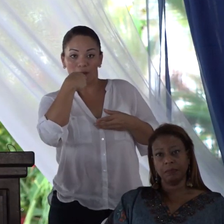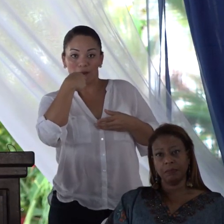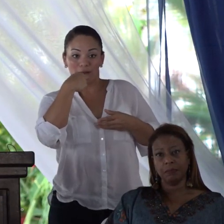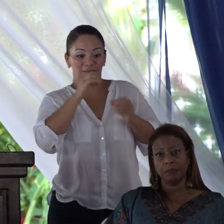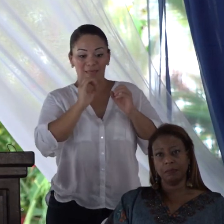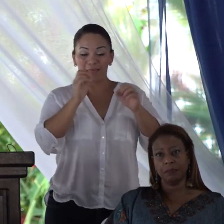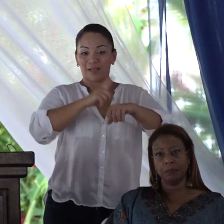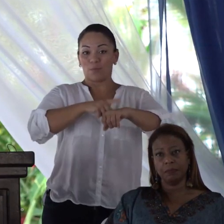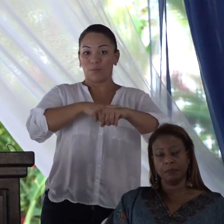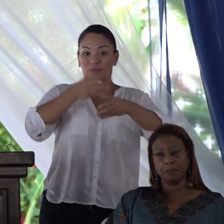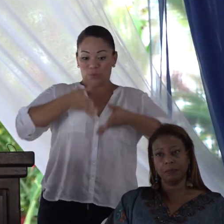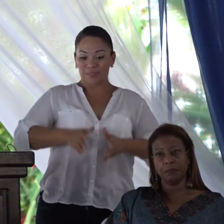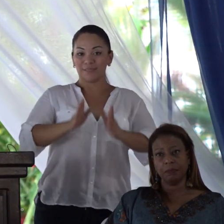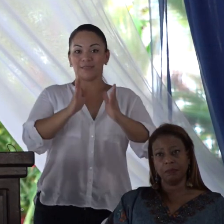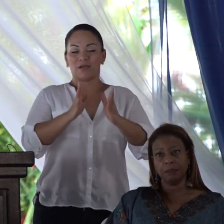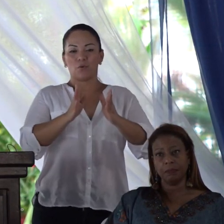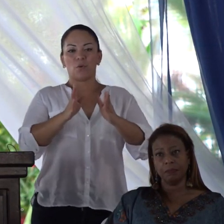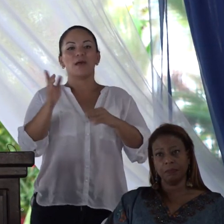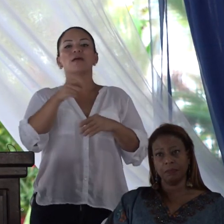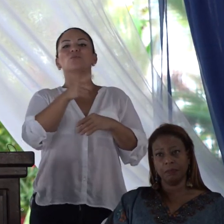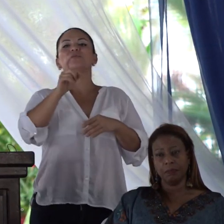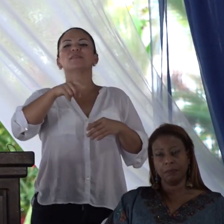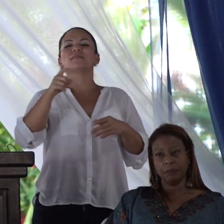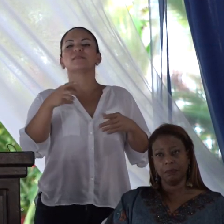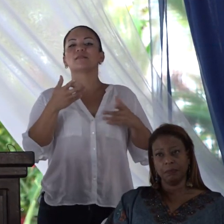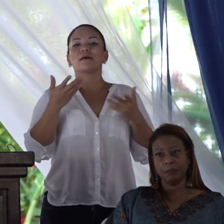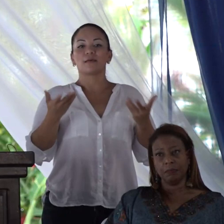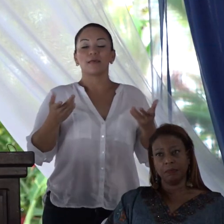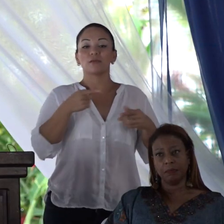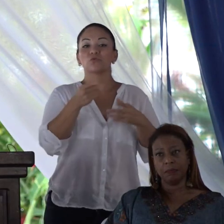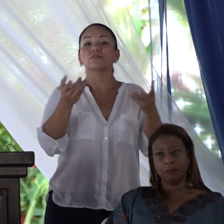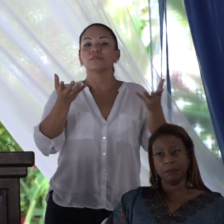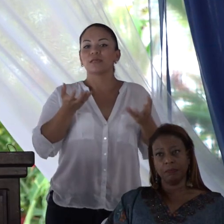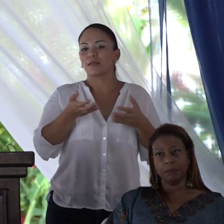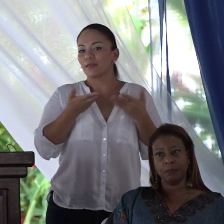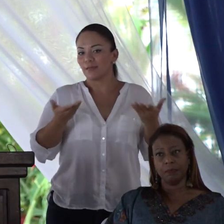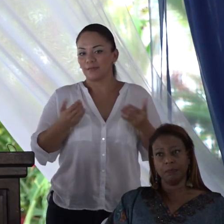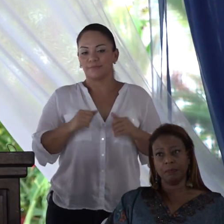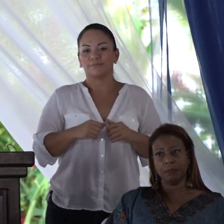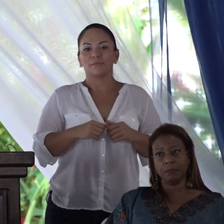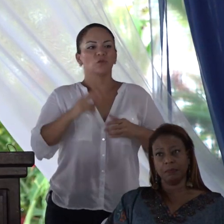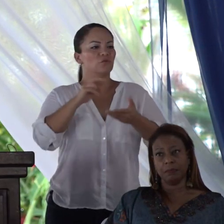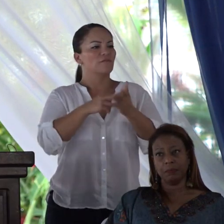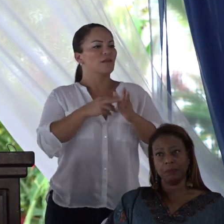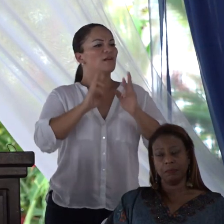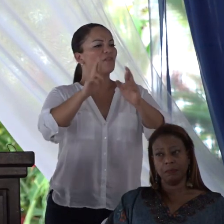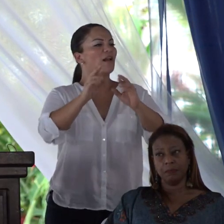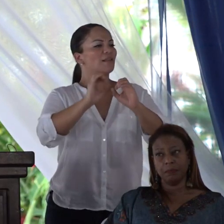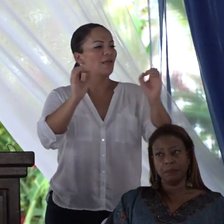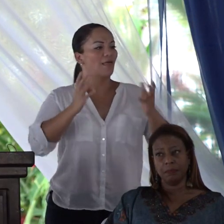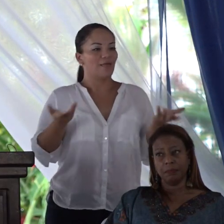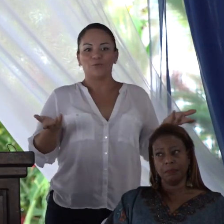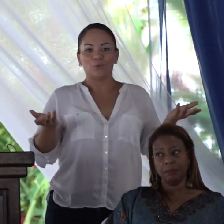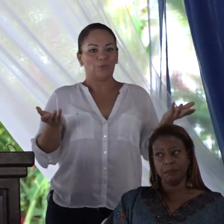nacer, lo que necesitan y quieren, no es que les regalen nada,